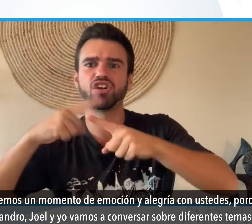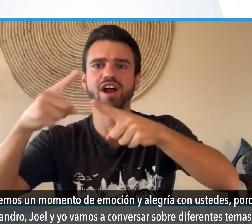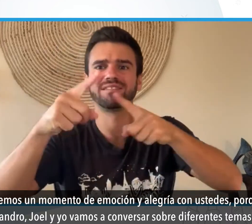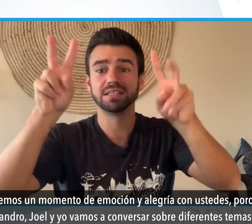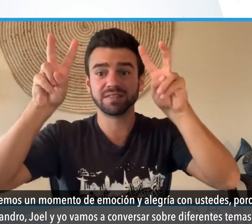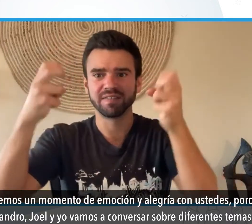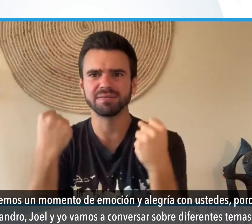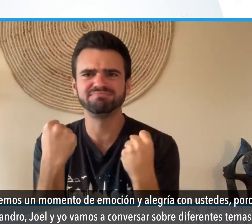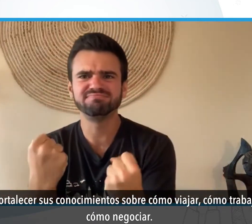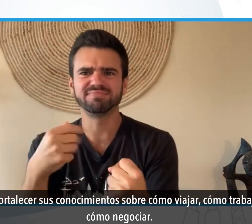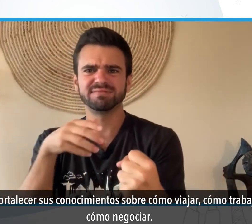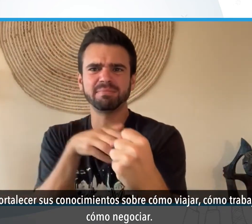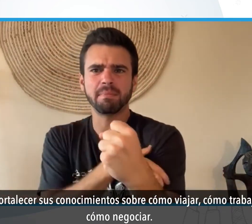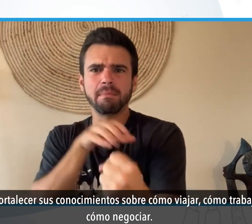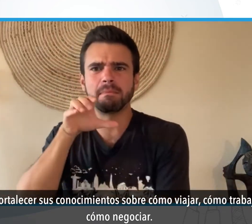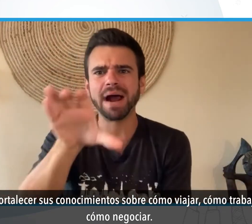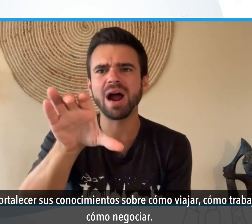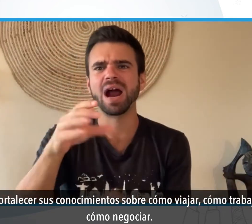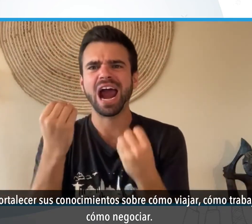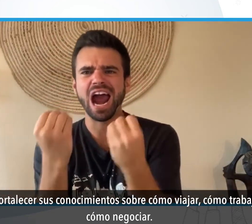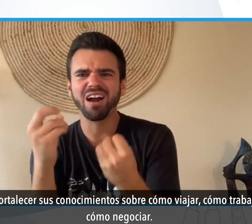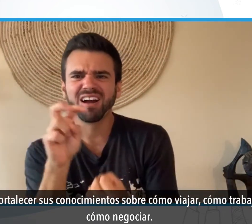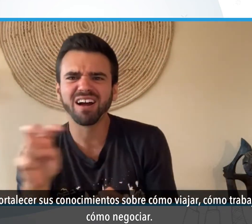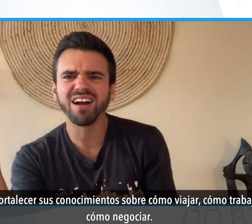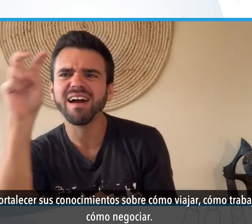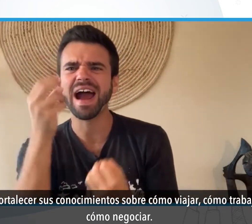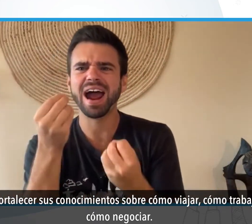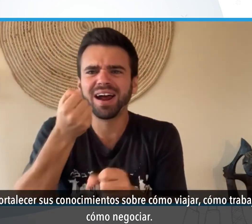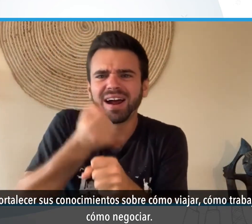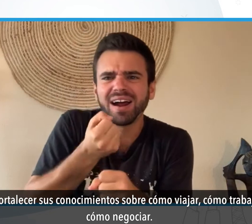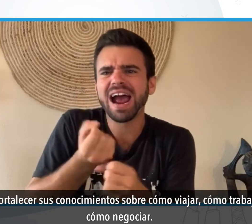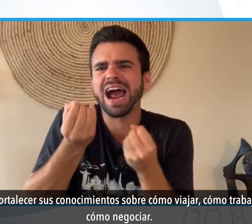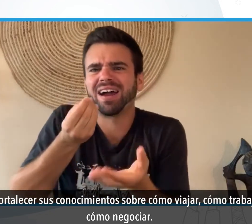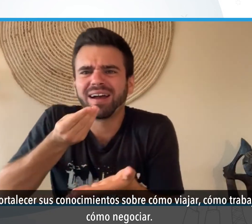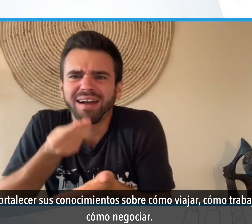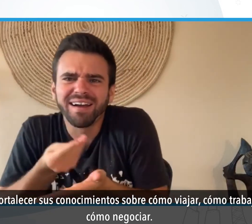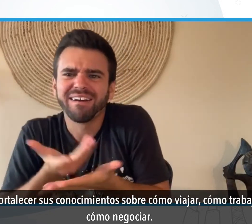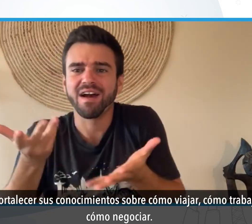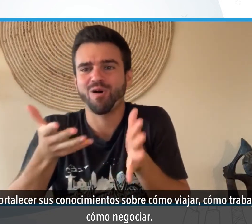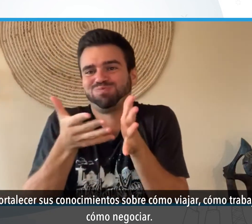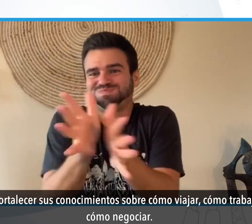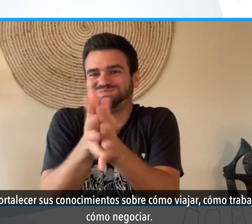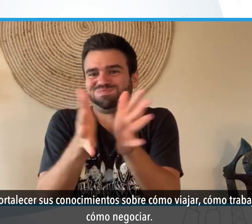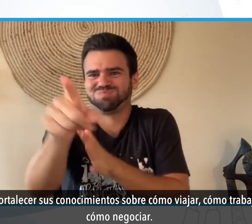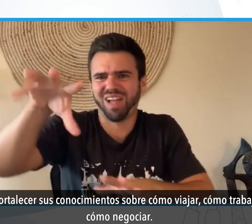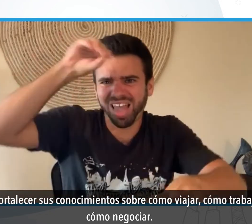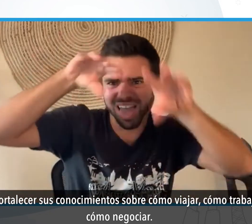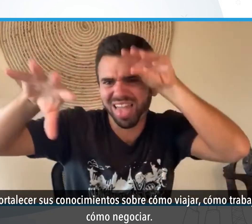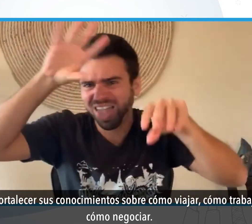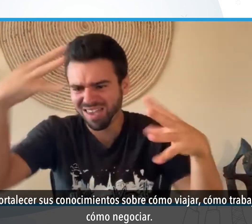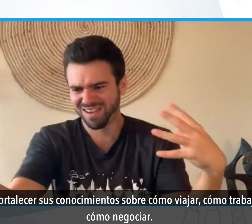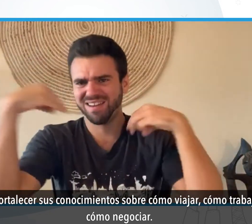diferentes temas para fortalecer sus conocimientos sobre cómo viajar, cómo trabajar y cómo